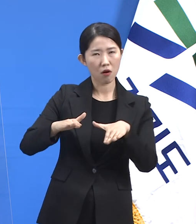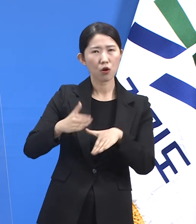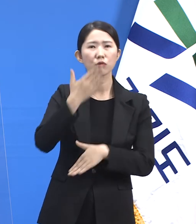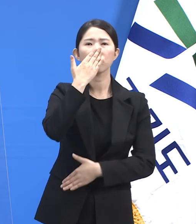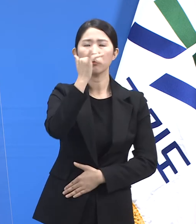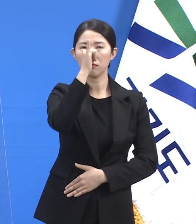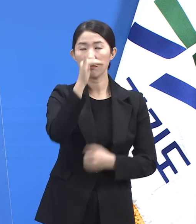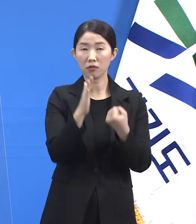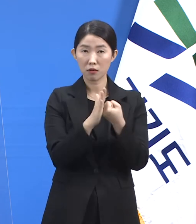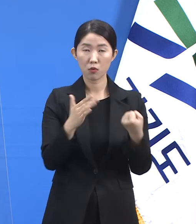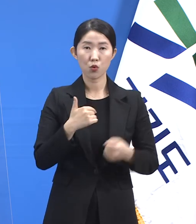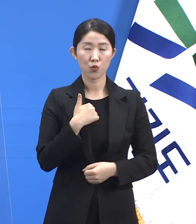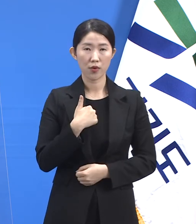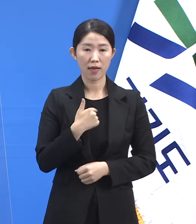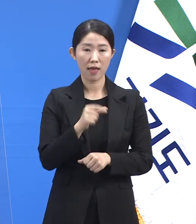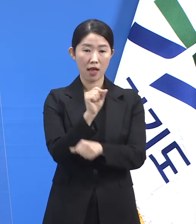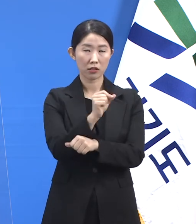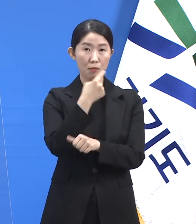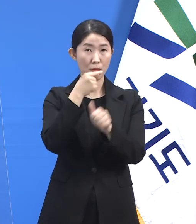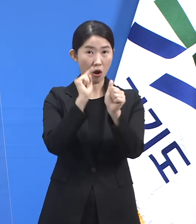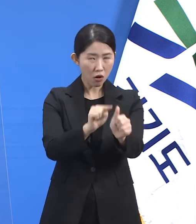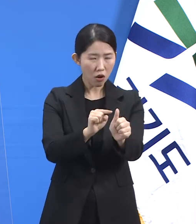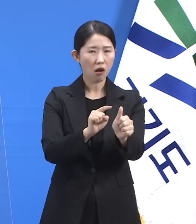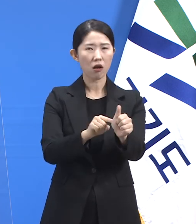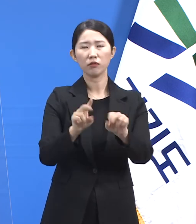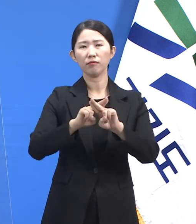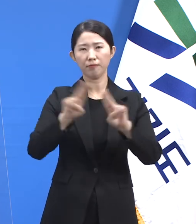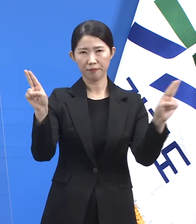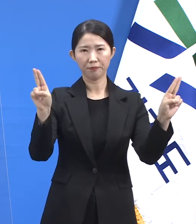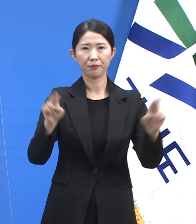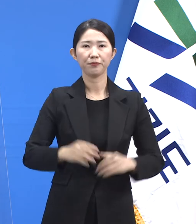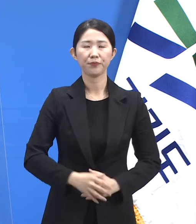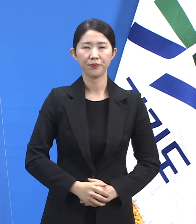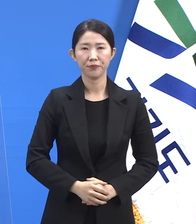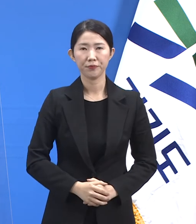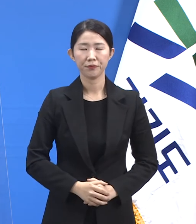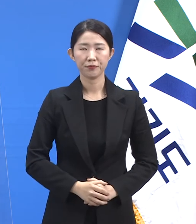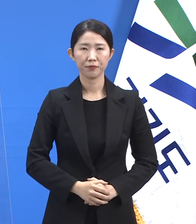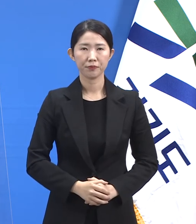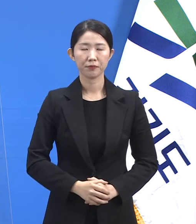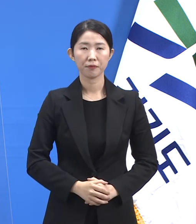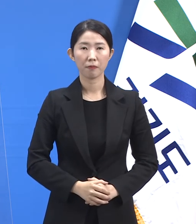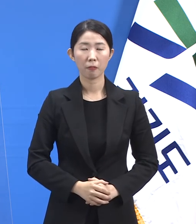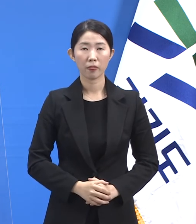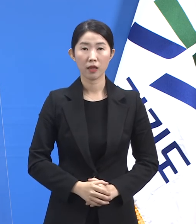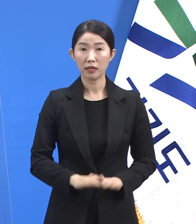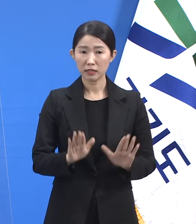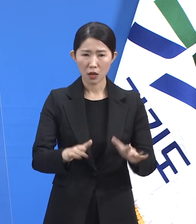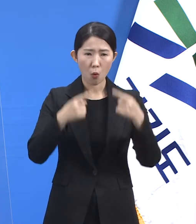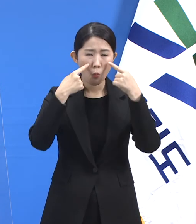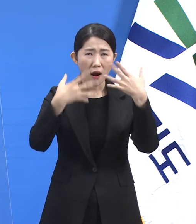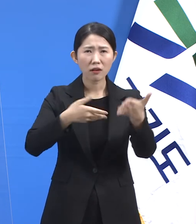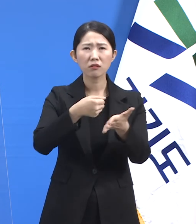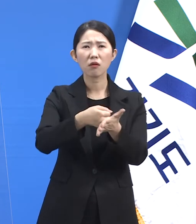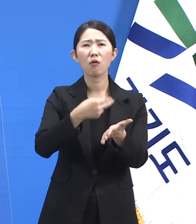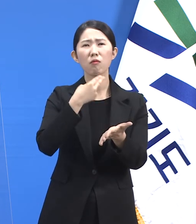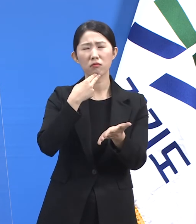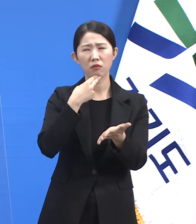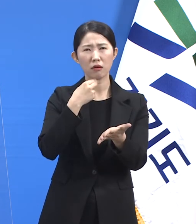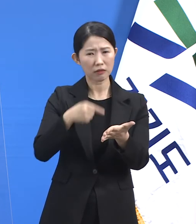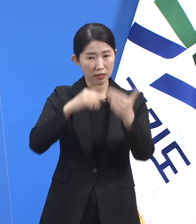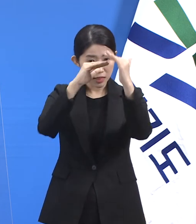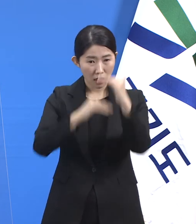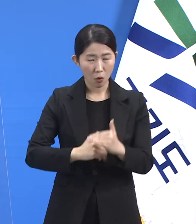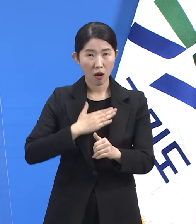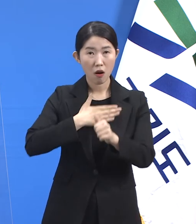행정명령은 추진하지 않는 것으로 결정하였습니다. 확정되지 않은 내용으로 인해 도민 여러분께